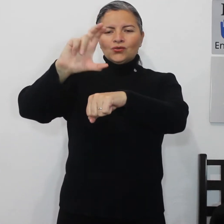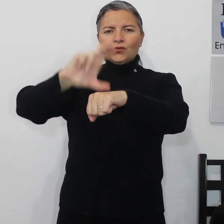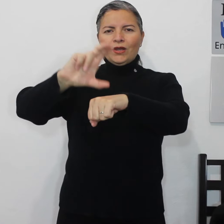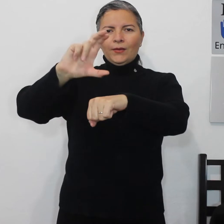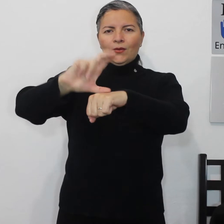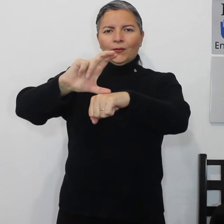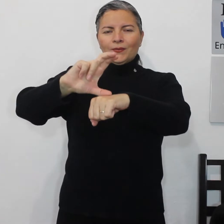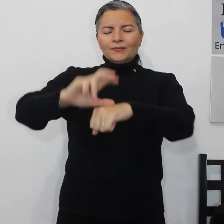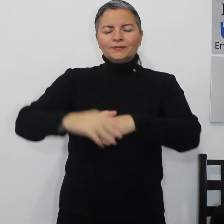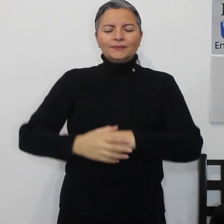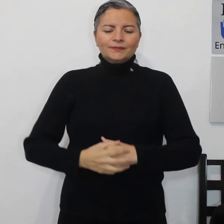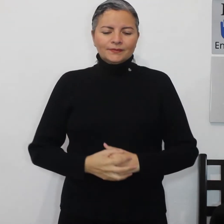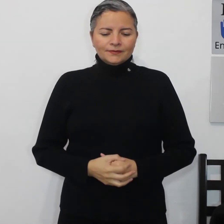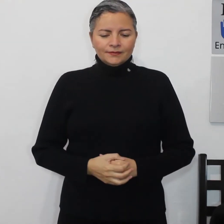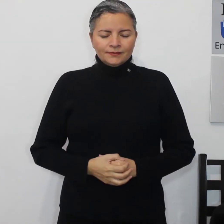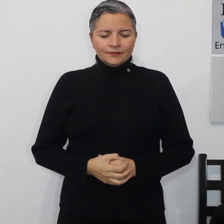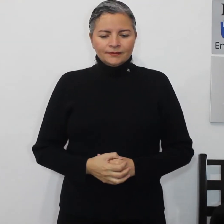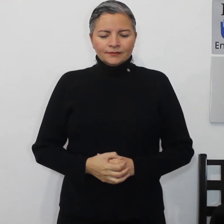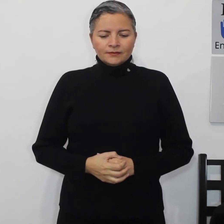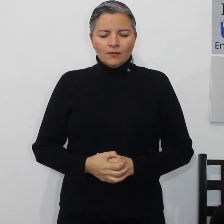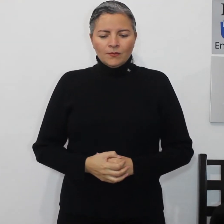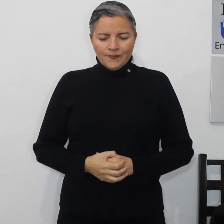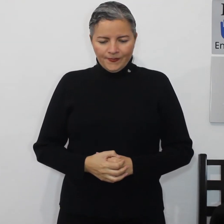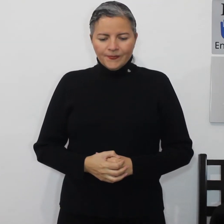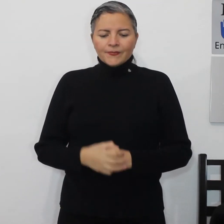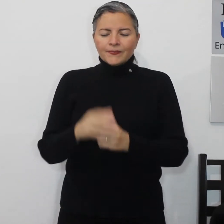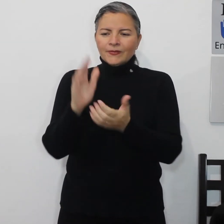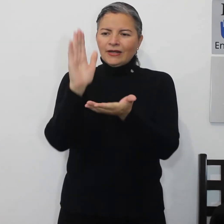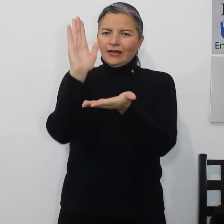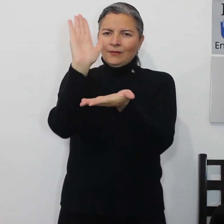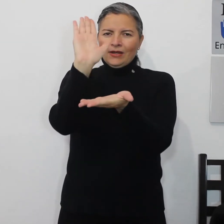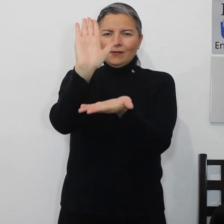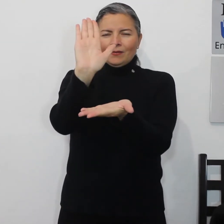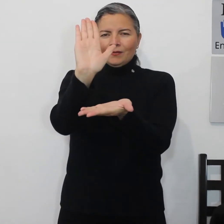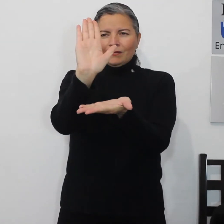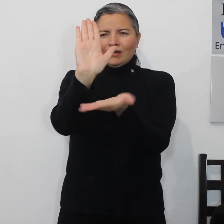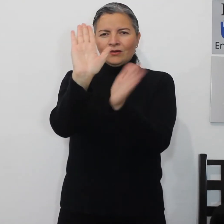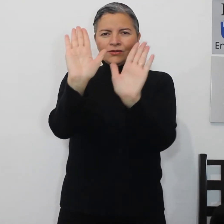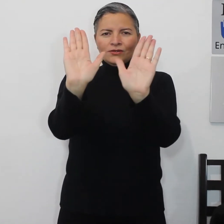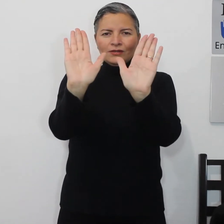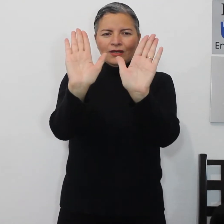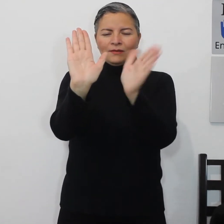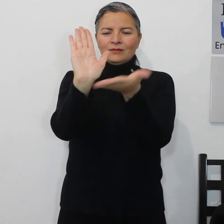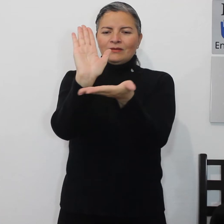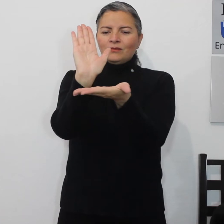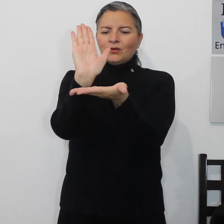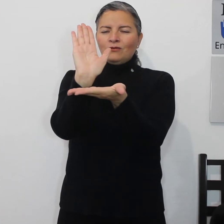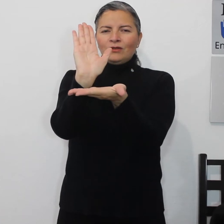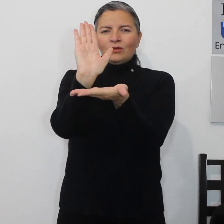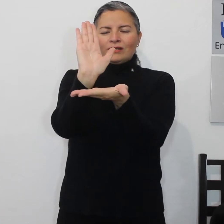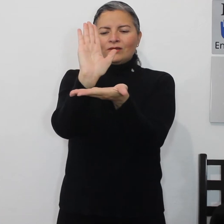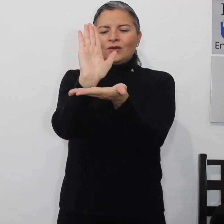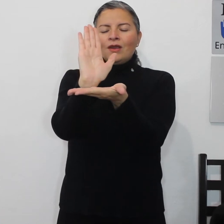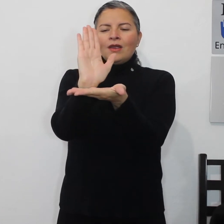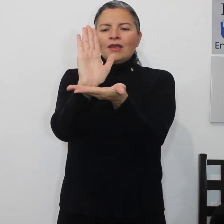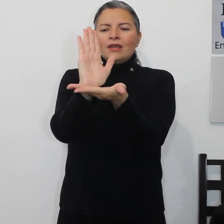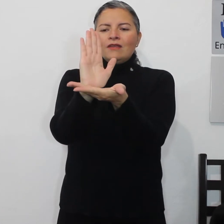huevo crema crema manos en la misma configuración y